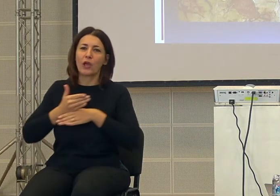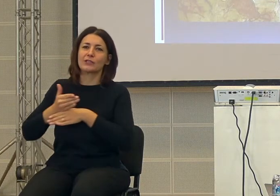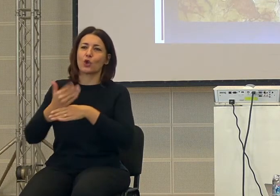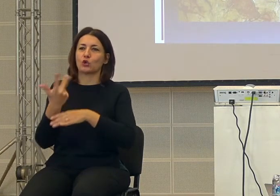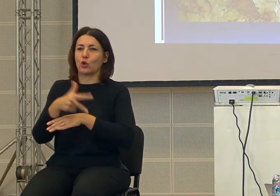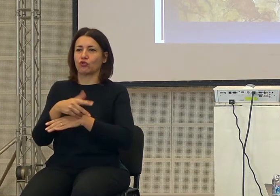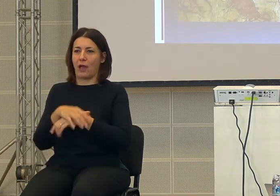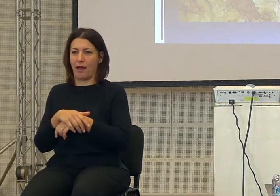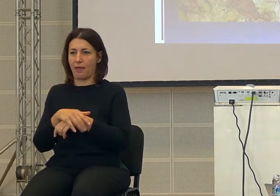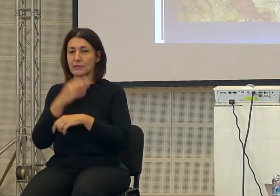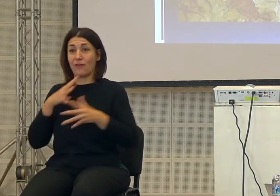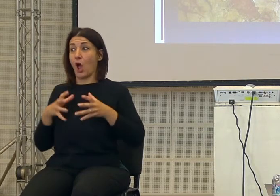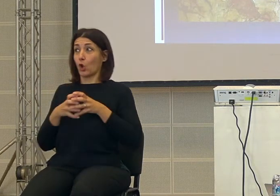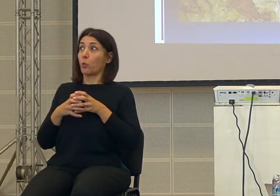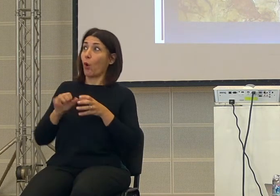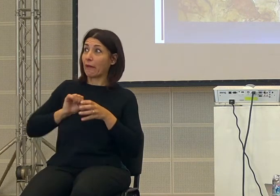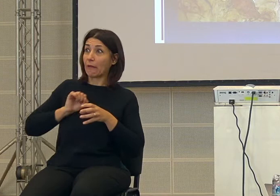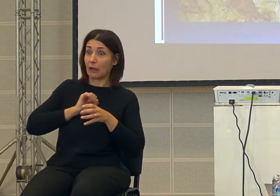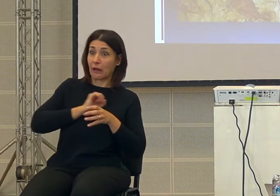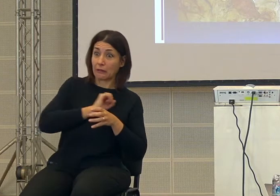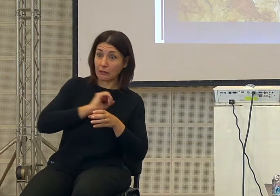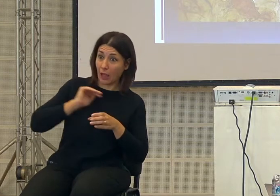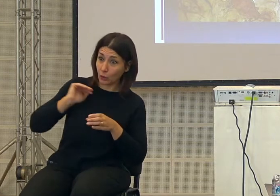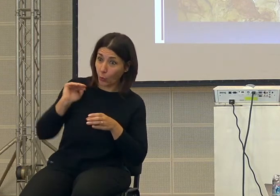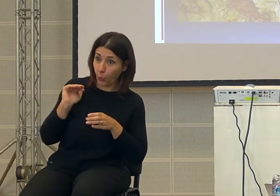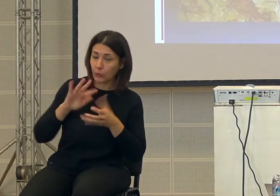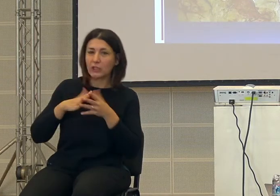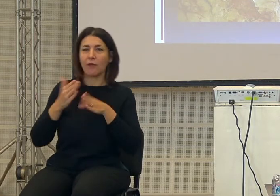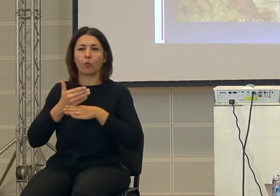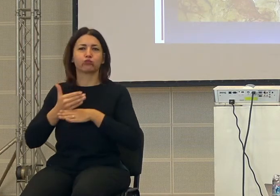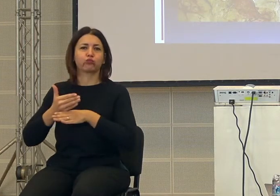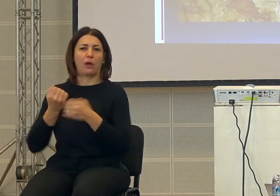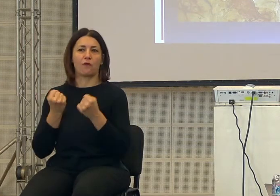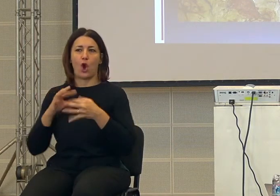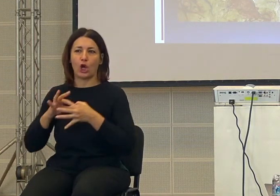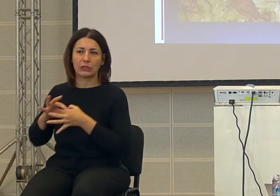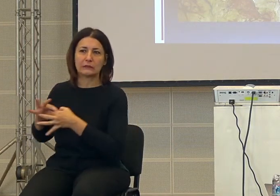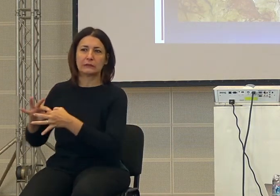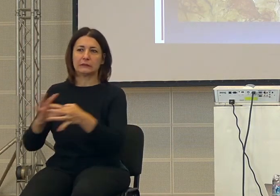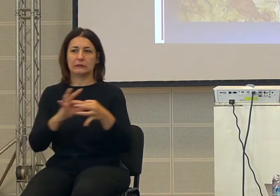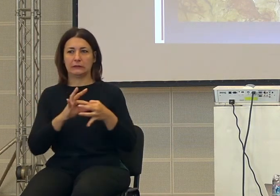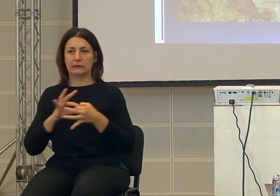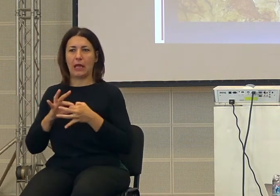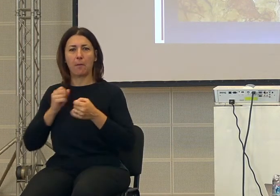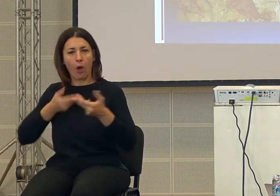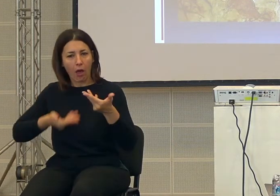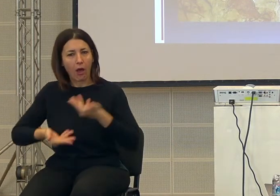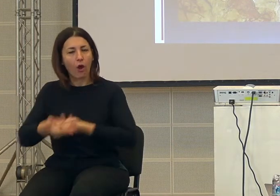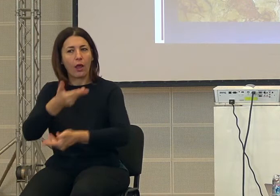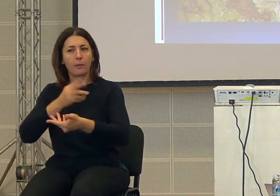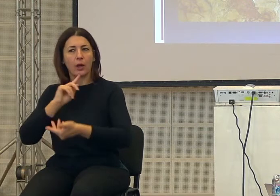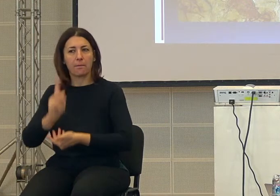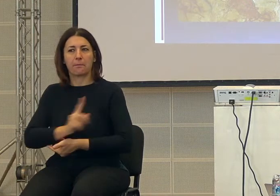Quelli che credono nel leone, nel guardiano della tribù, possono collaborare insieme,